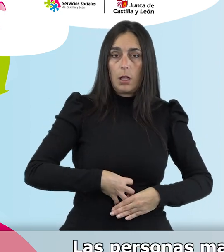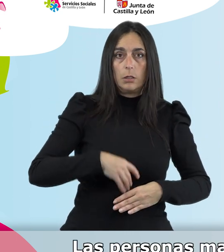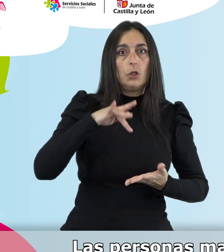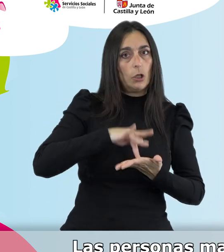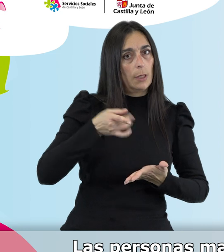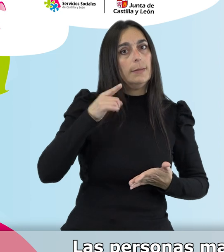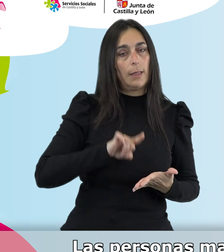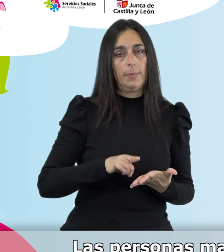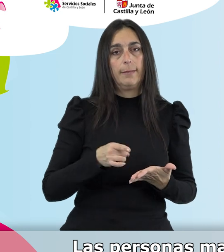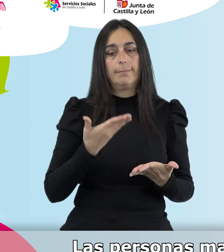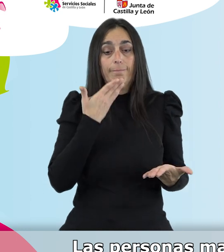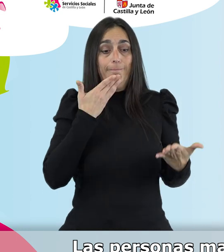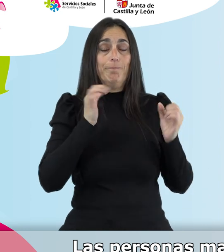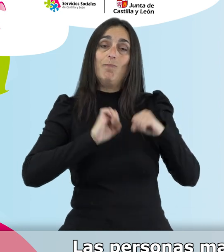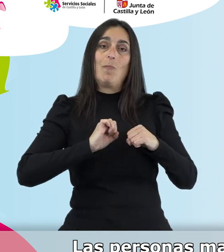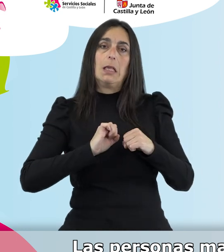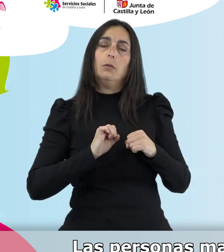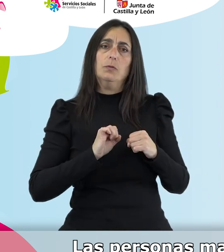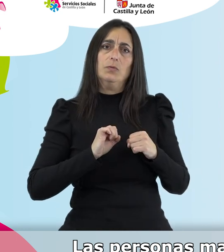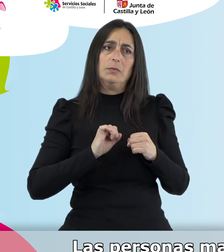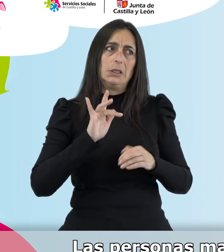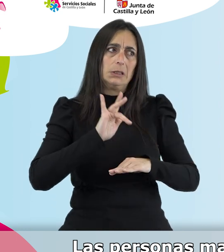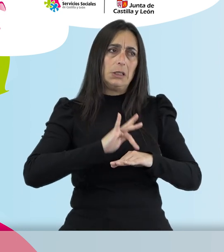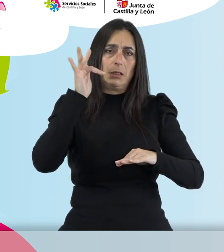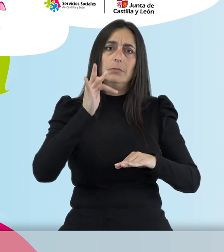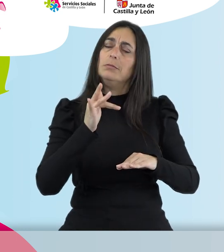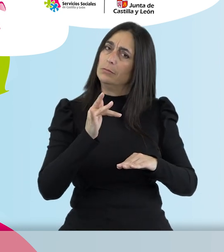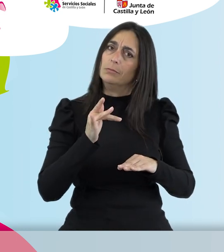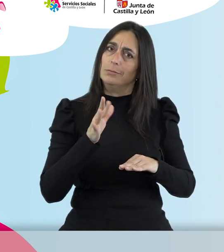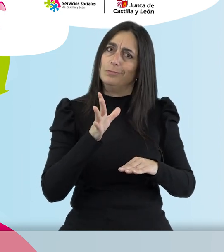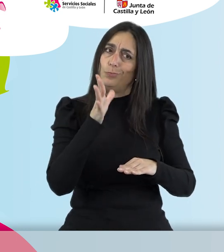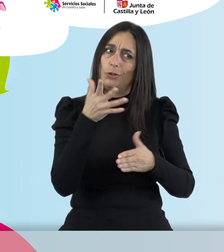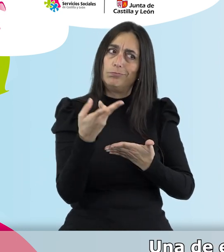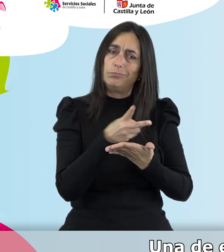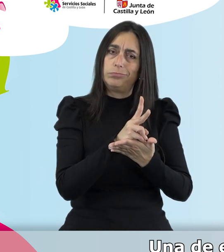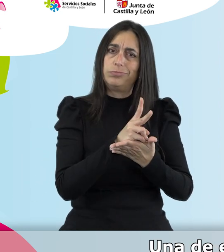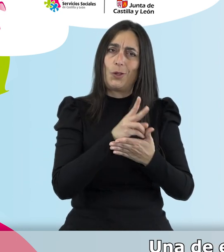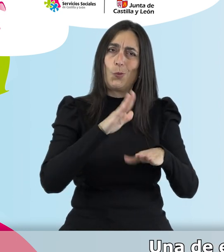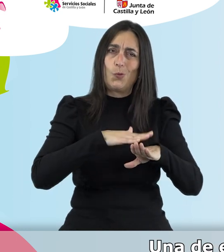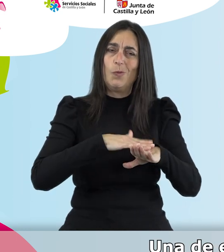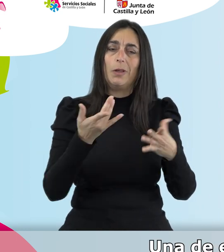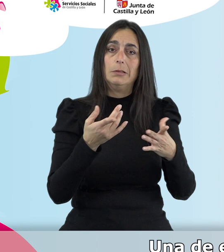Las personas mayores somos muy susceptibles a padecer insomnio por varias razones. Una de ellas, por